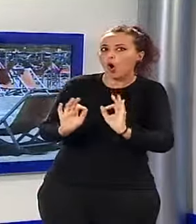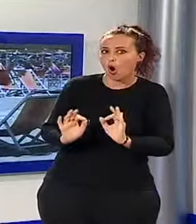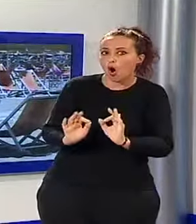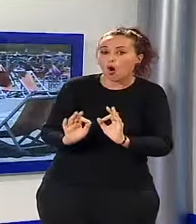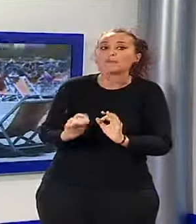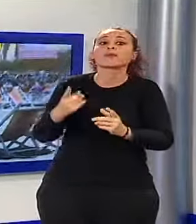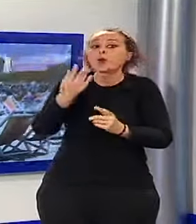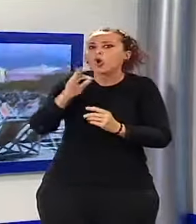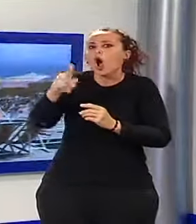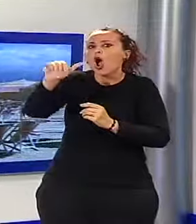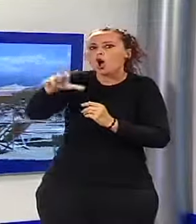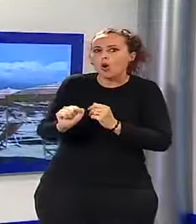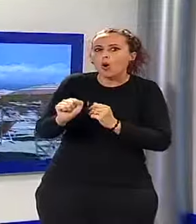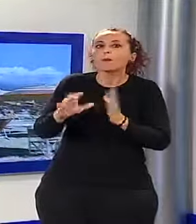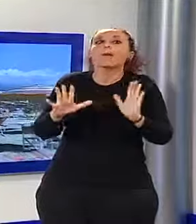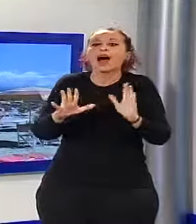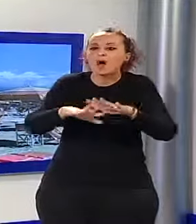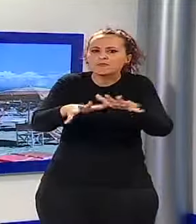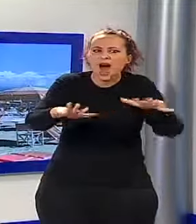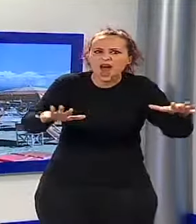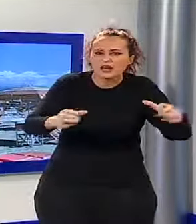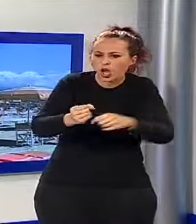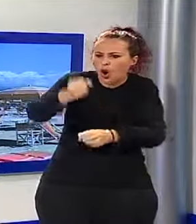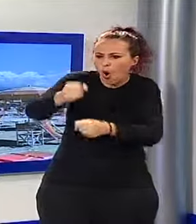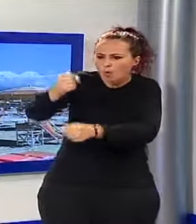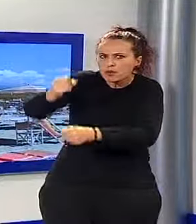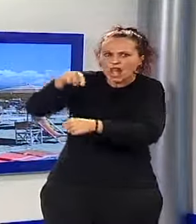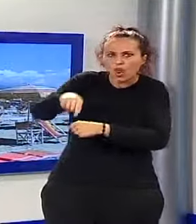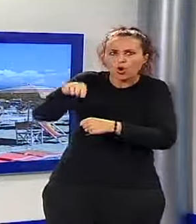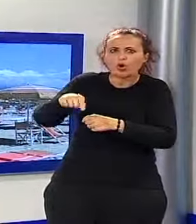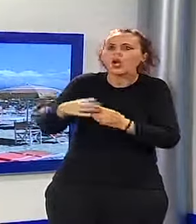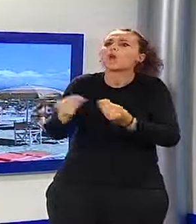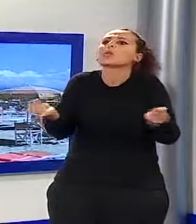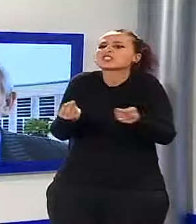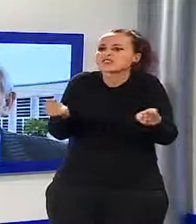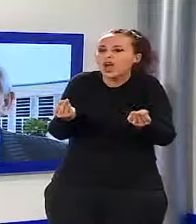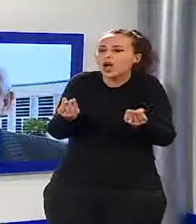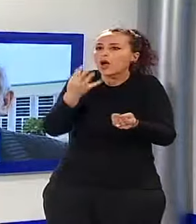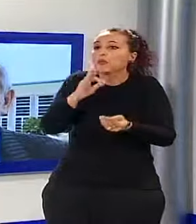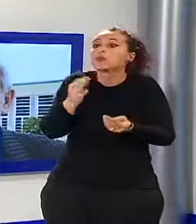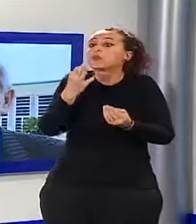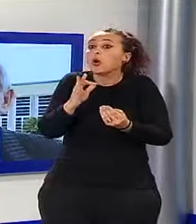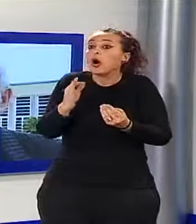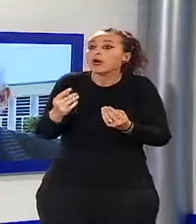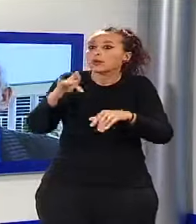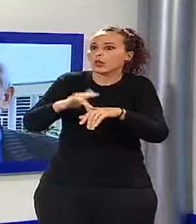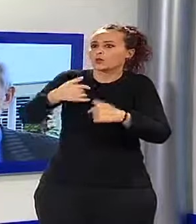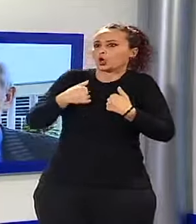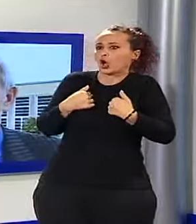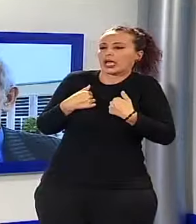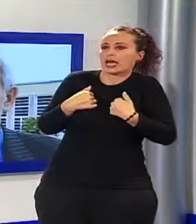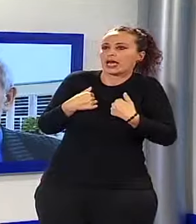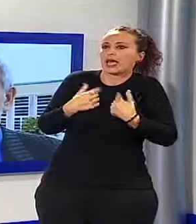a mare, quella dove ci sono gli ombrelloni, che su quell'area lì non è detto che debba andare a essere riassegnata agli attuali